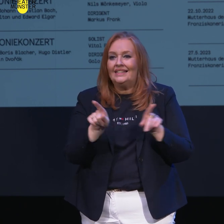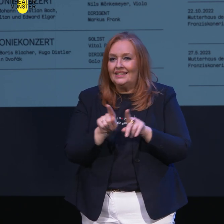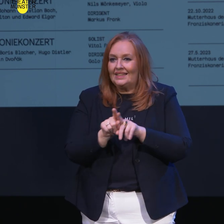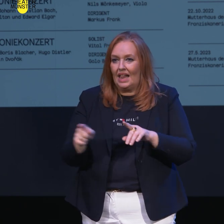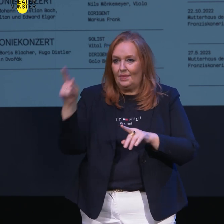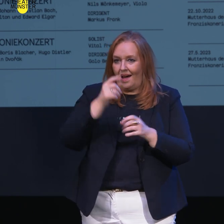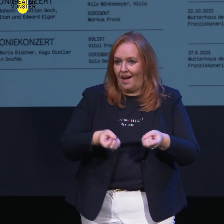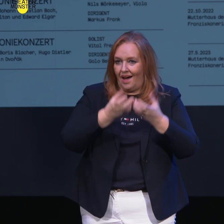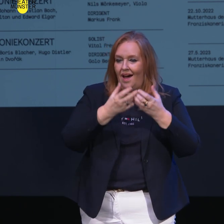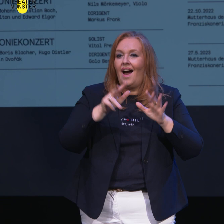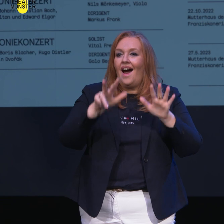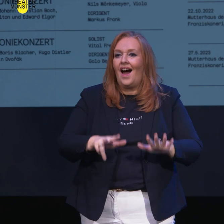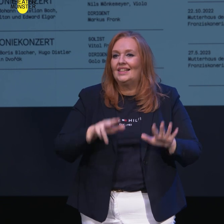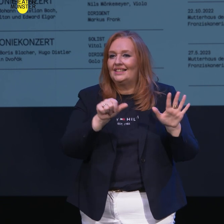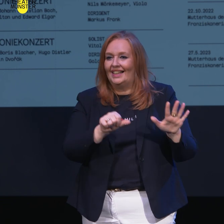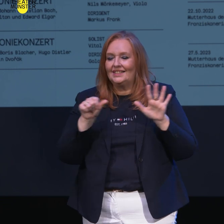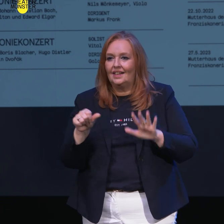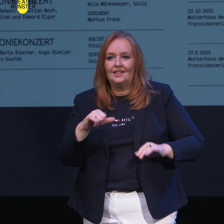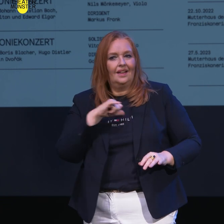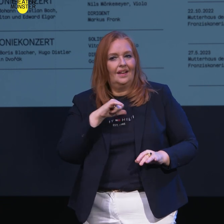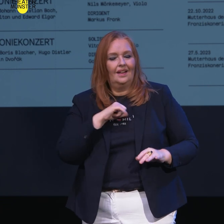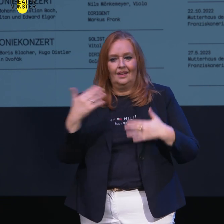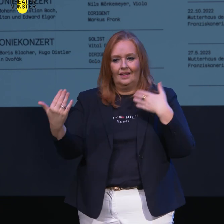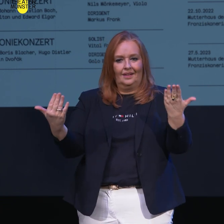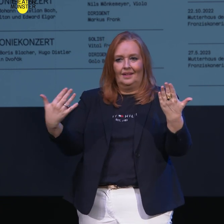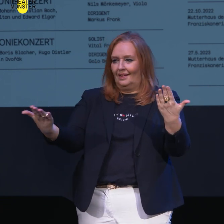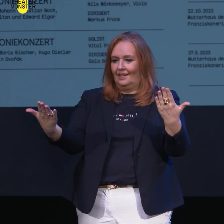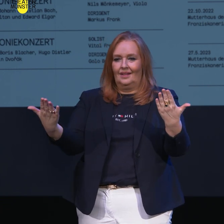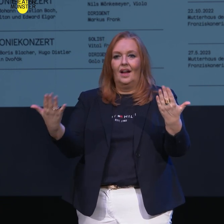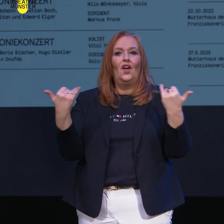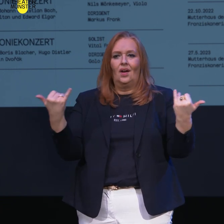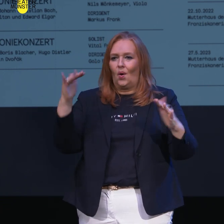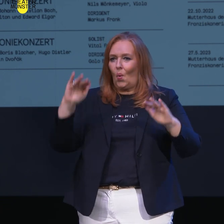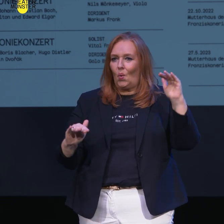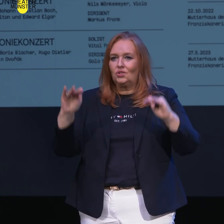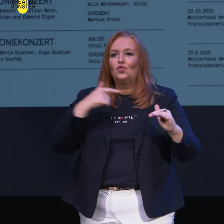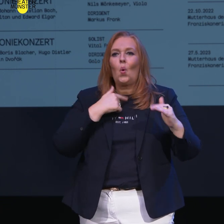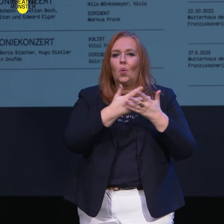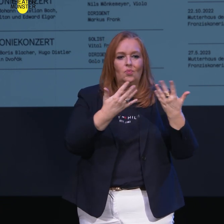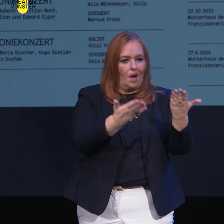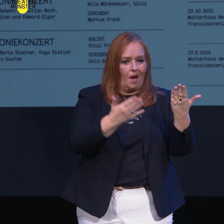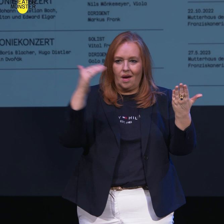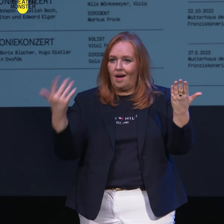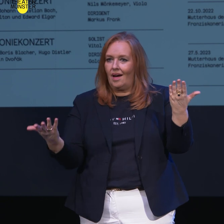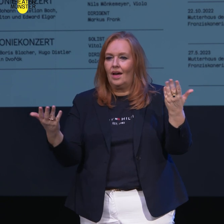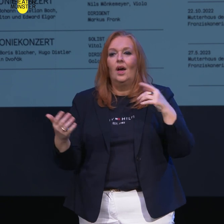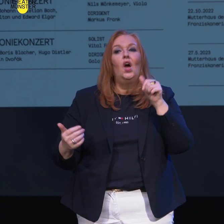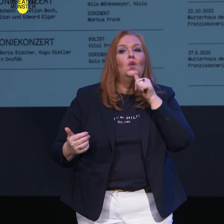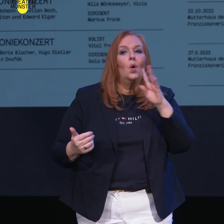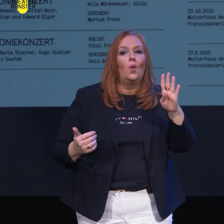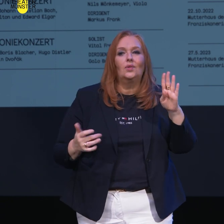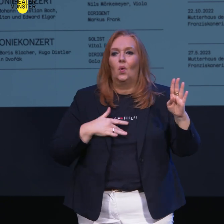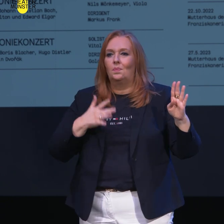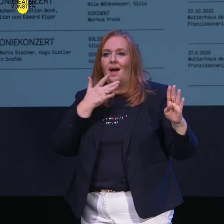entstanden, 1866. Und es ist ganz interessant, einander gegenüber zu stellen, wie unterschiedlich die Tonsprachen waren des jungen Bruckner und des